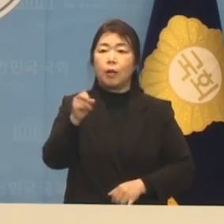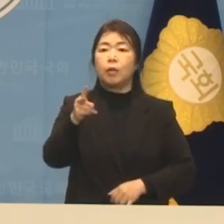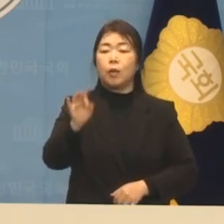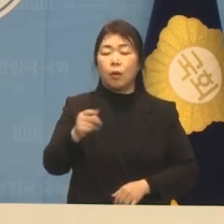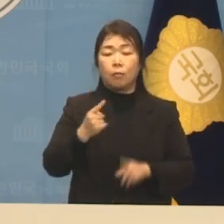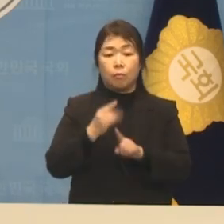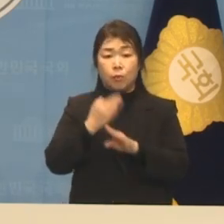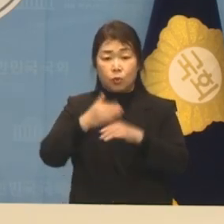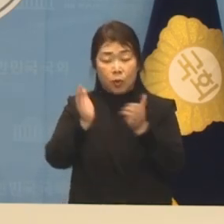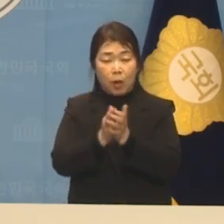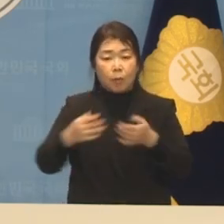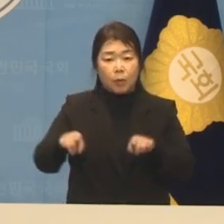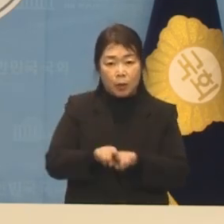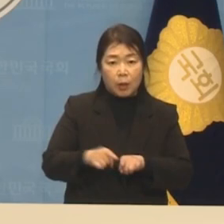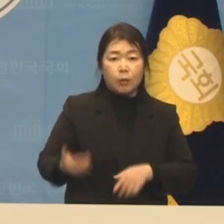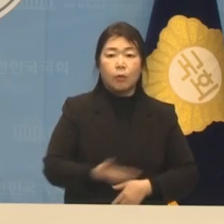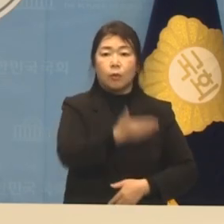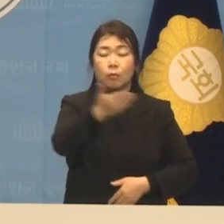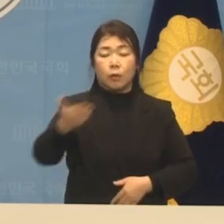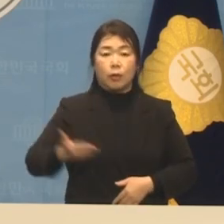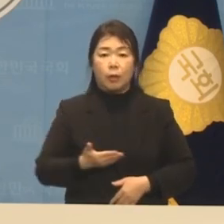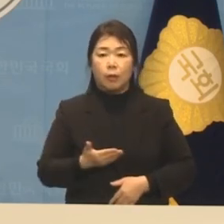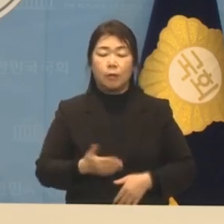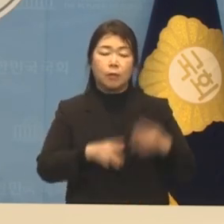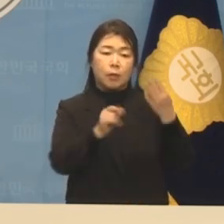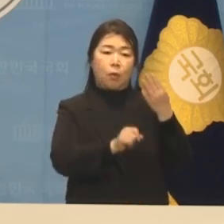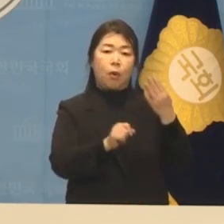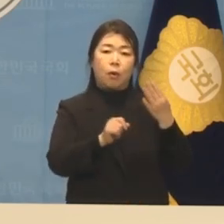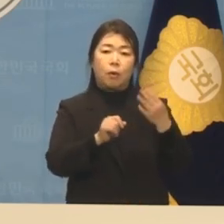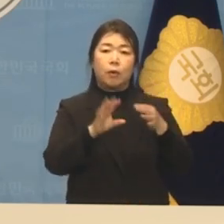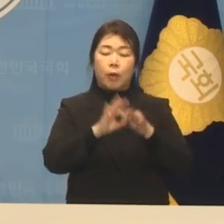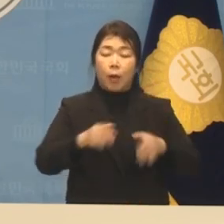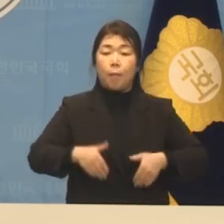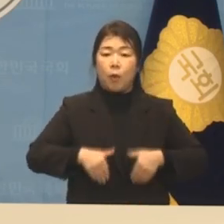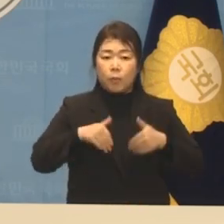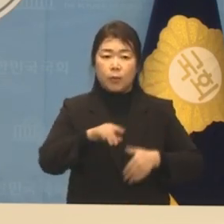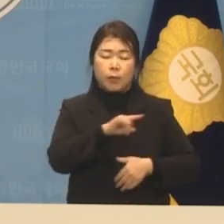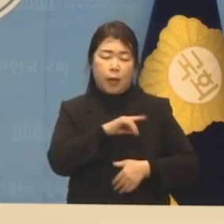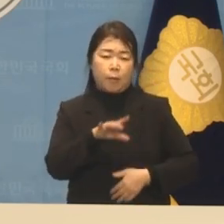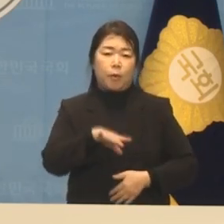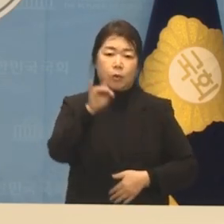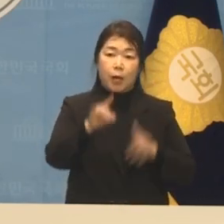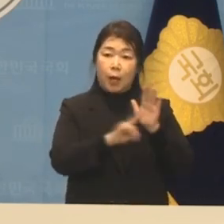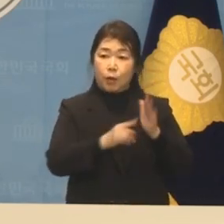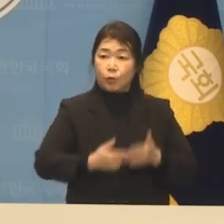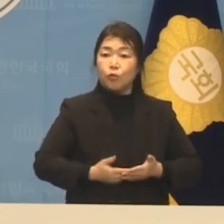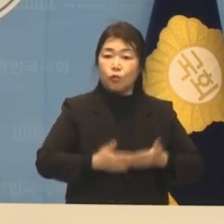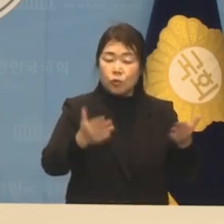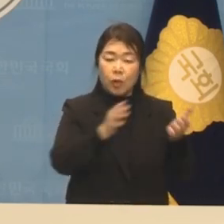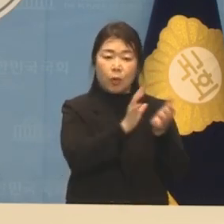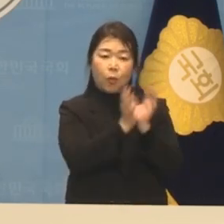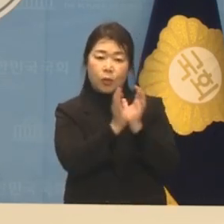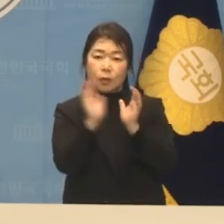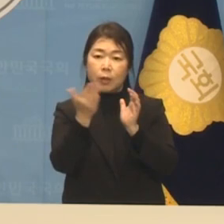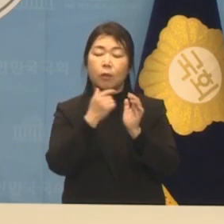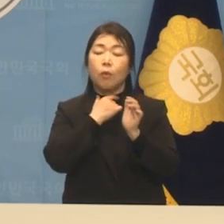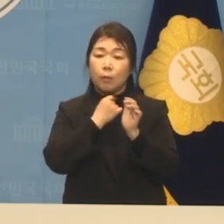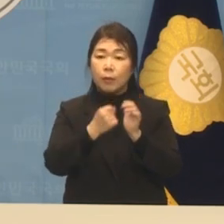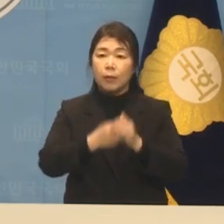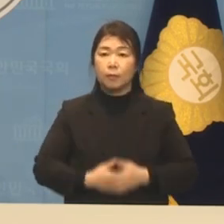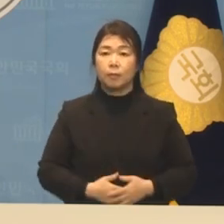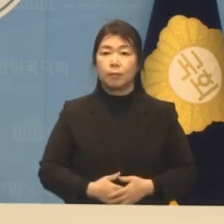양천 주민 여러분께 4월의 봄을 가장 먼저 알리는 꽃이 되겠습니다.